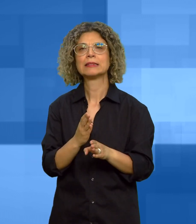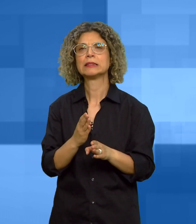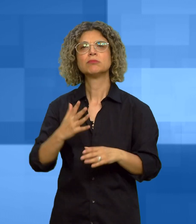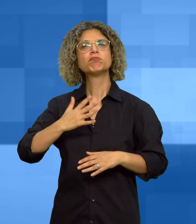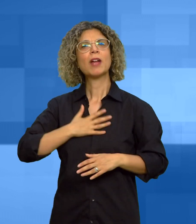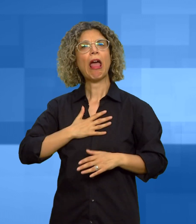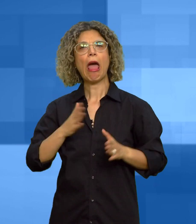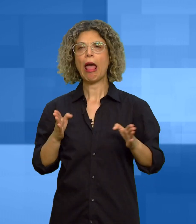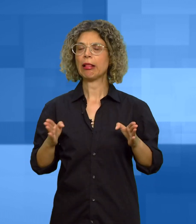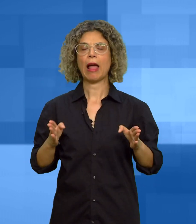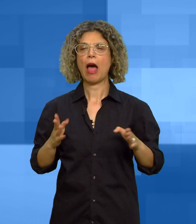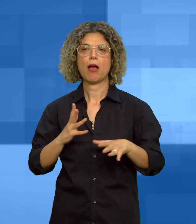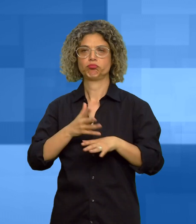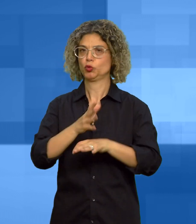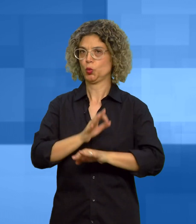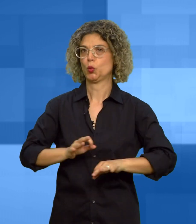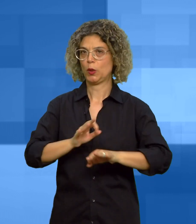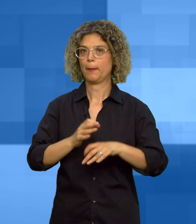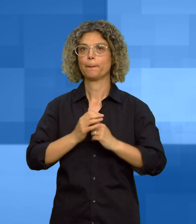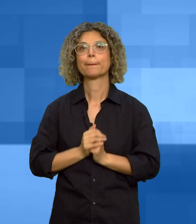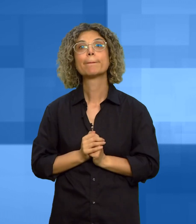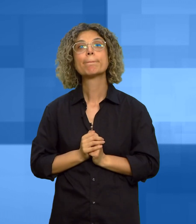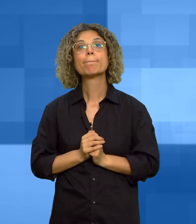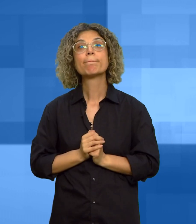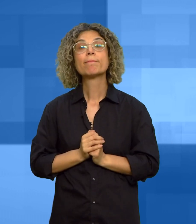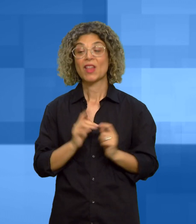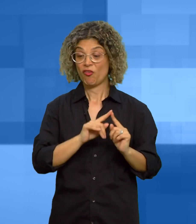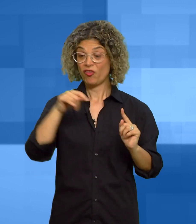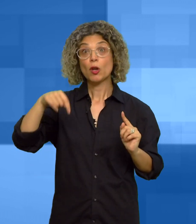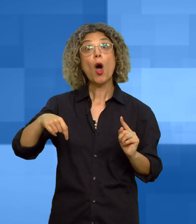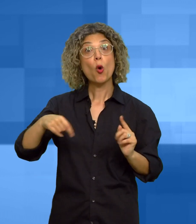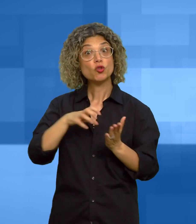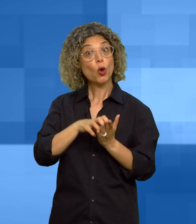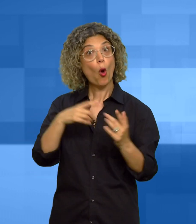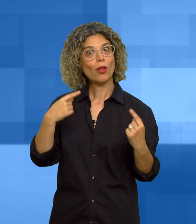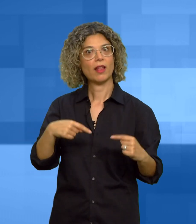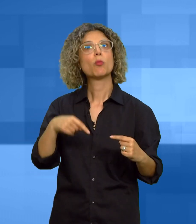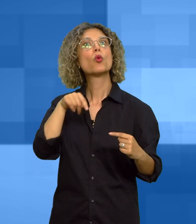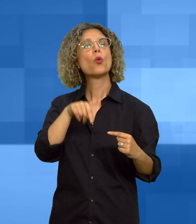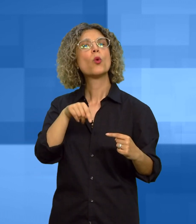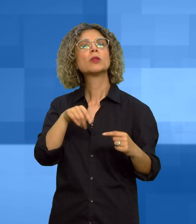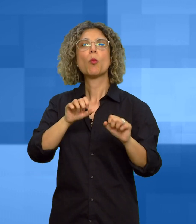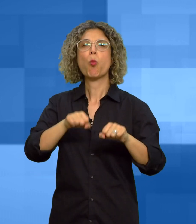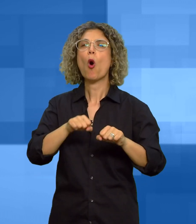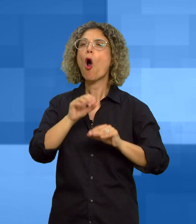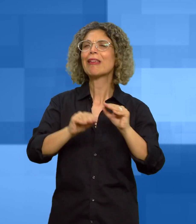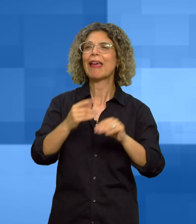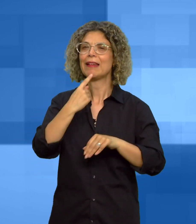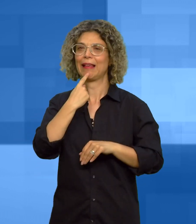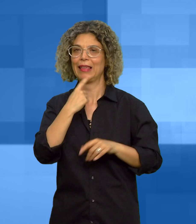indipendentemente dalla fascia di età fino a oggi i contributi potevano essere richiesti solo